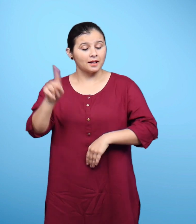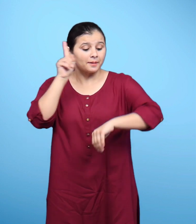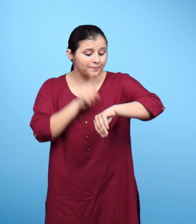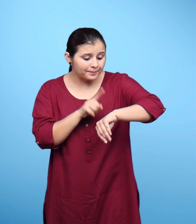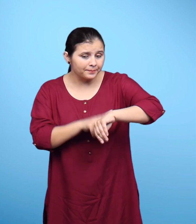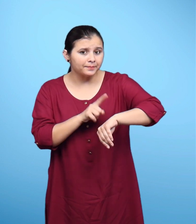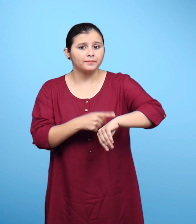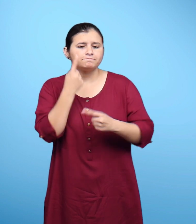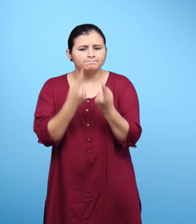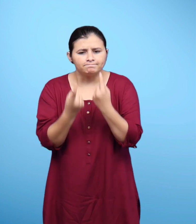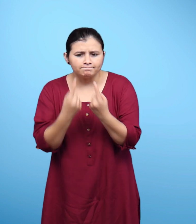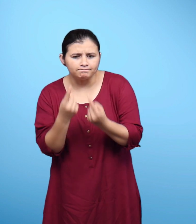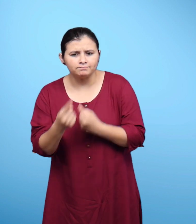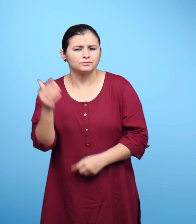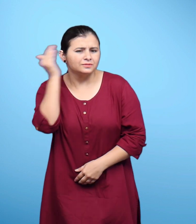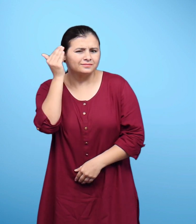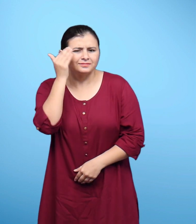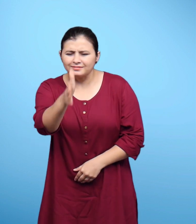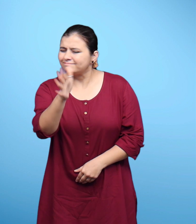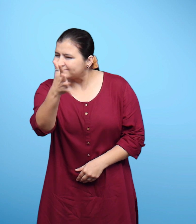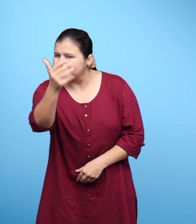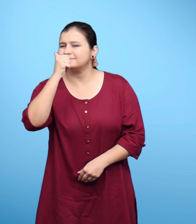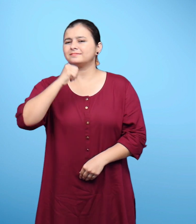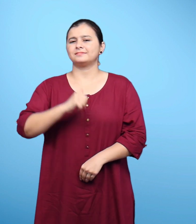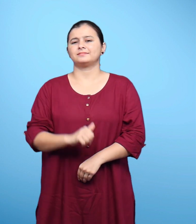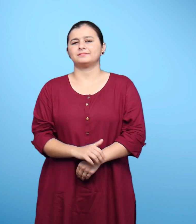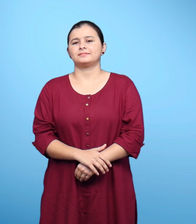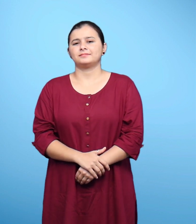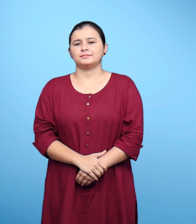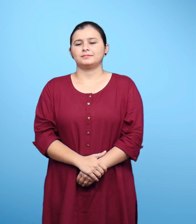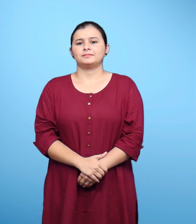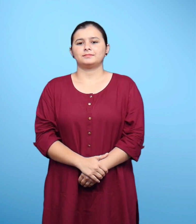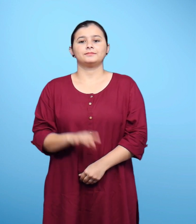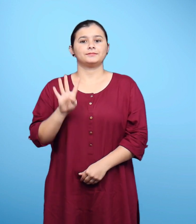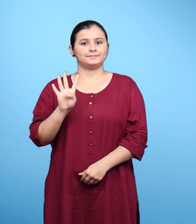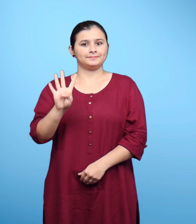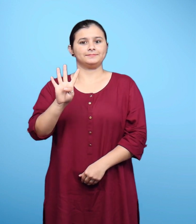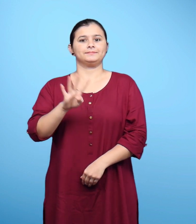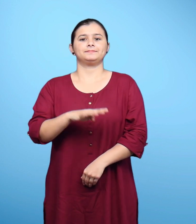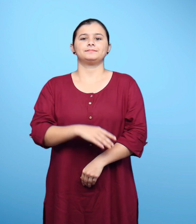समय को पहचानने की बुद्धी तुझ में नहीं है कथन चार